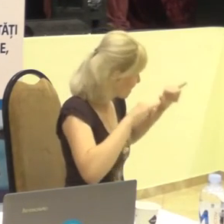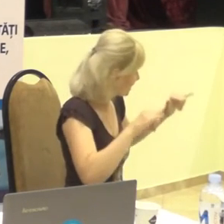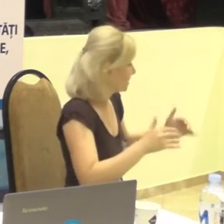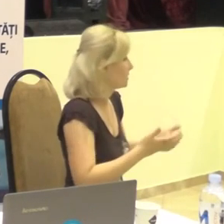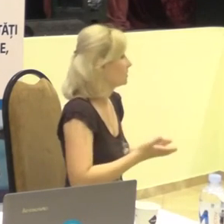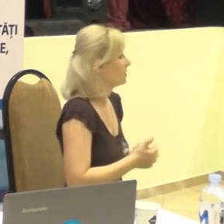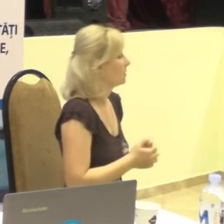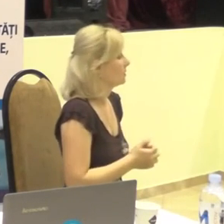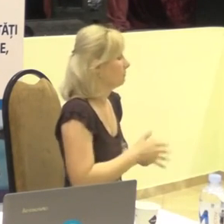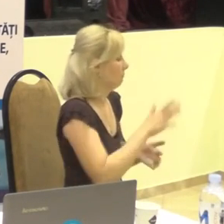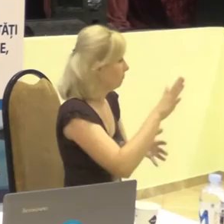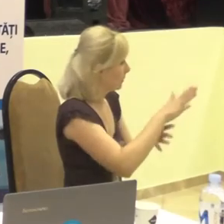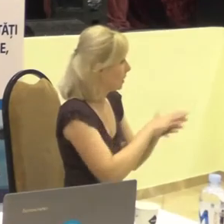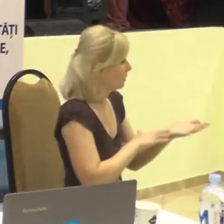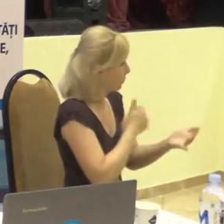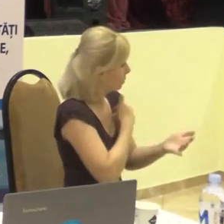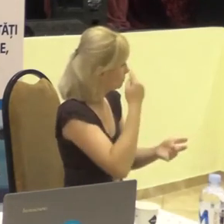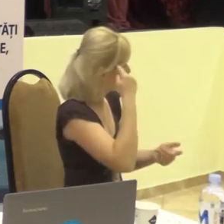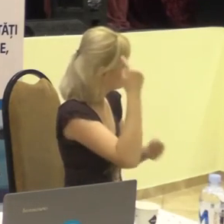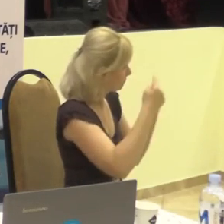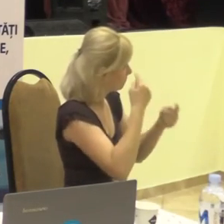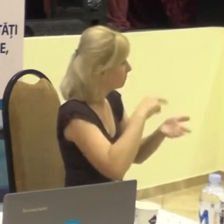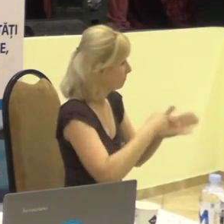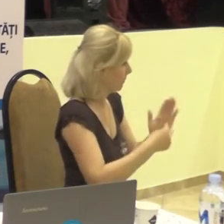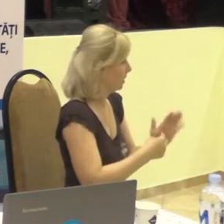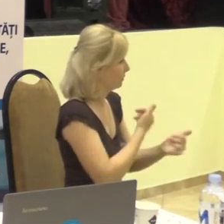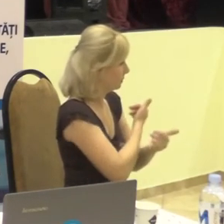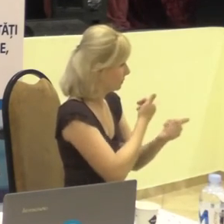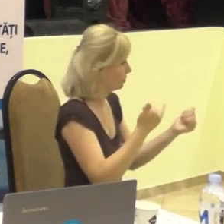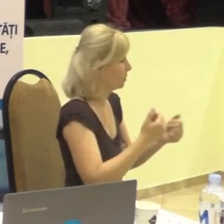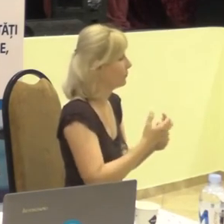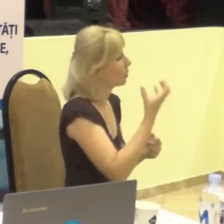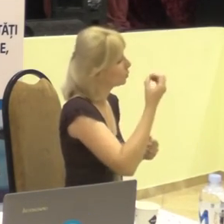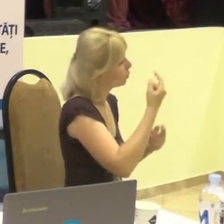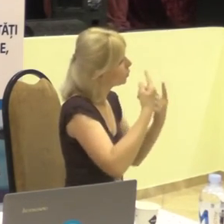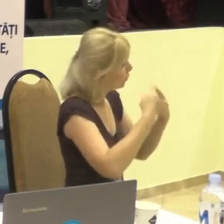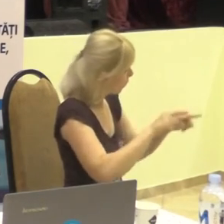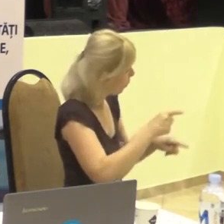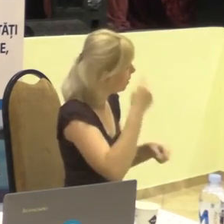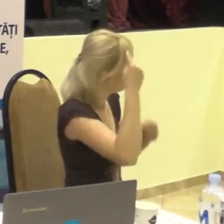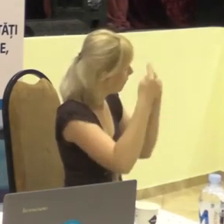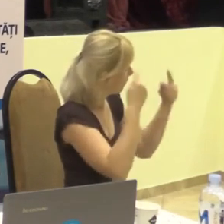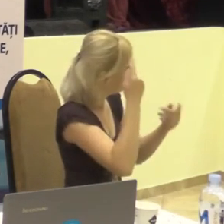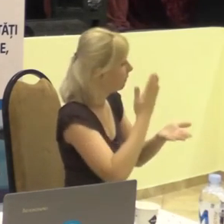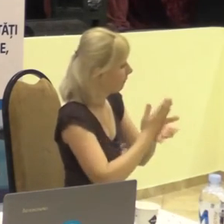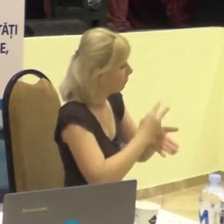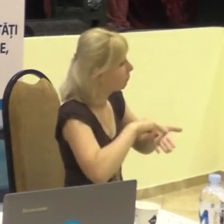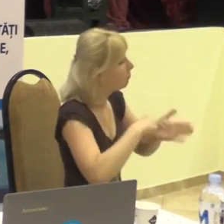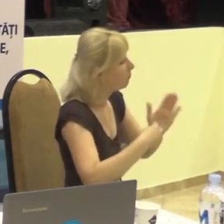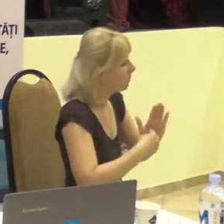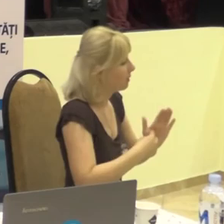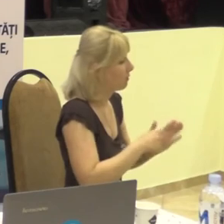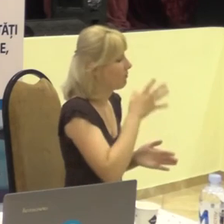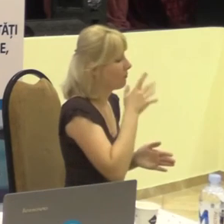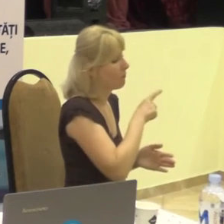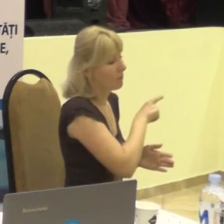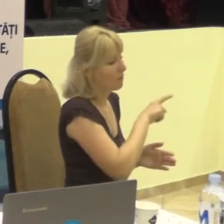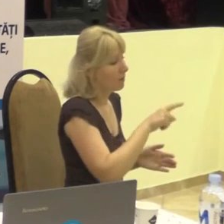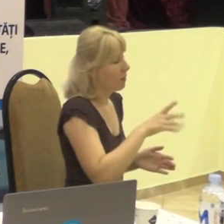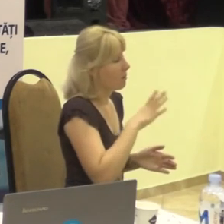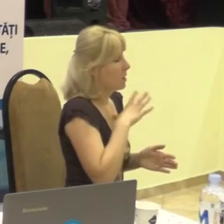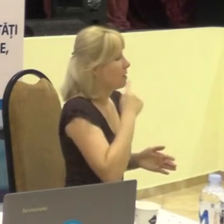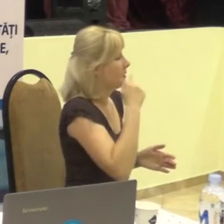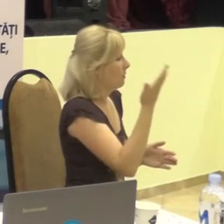continuare. În alte ordine de idei, vreau să spun că atât timp cât a durat prelegerea